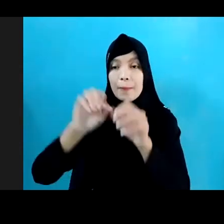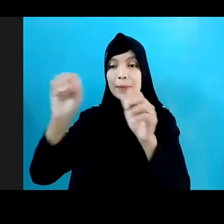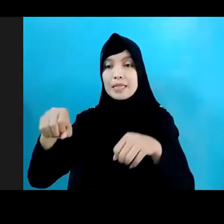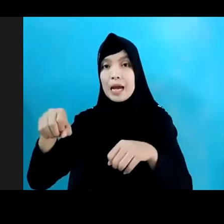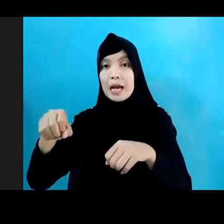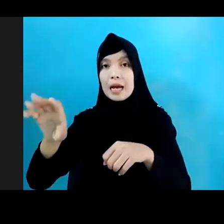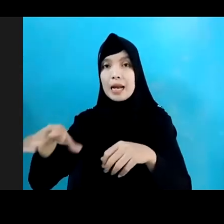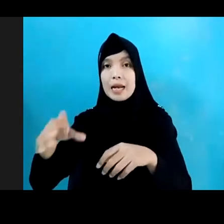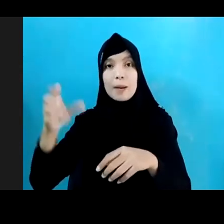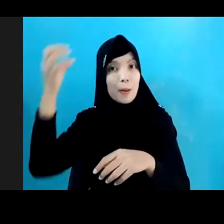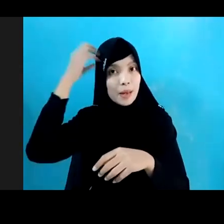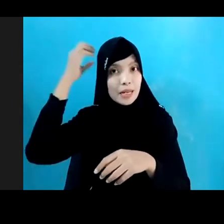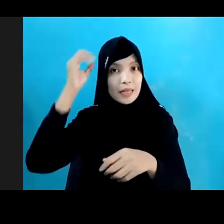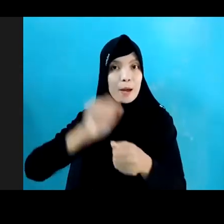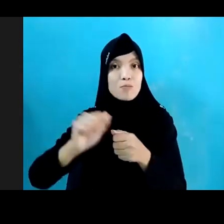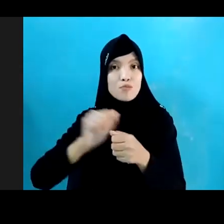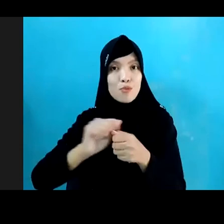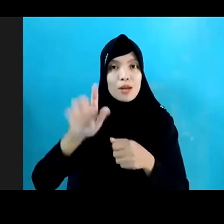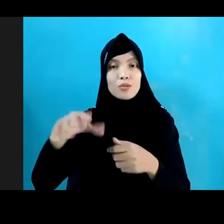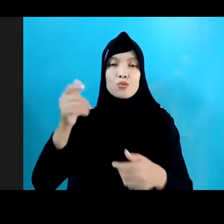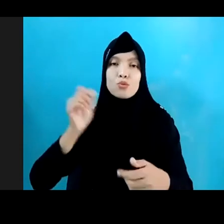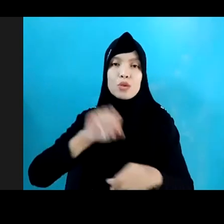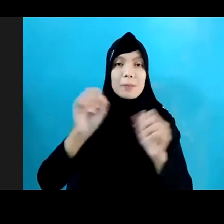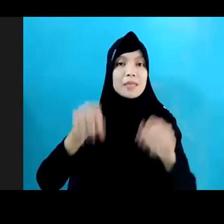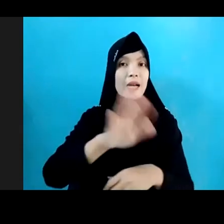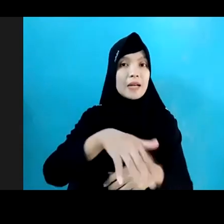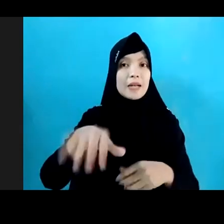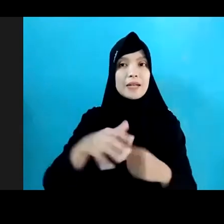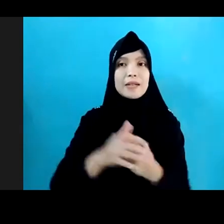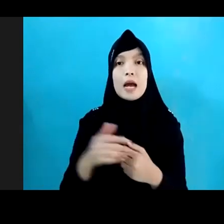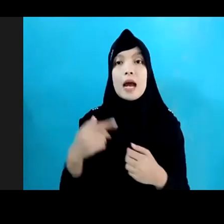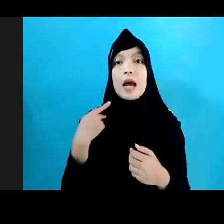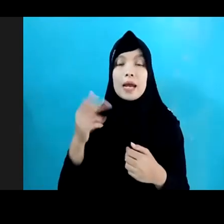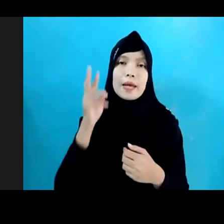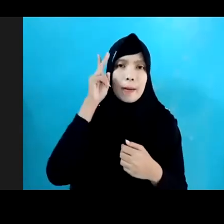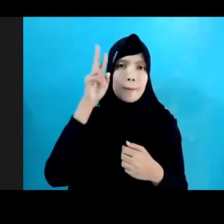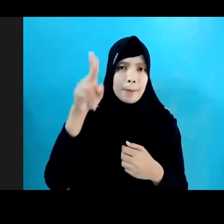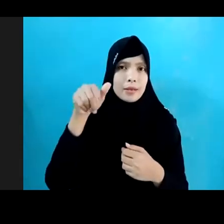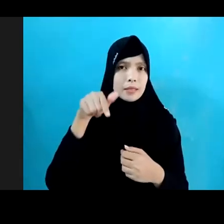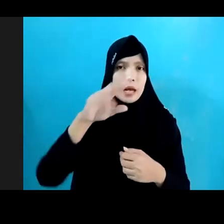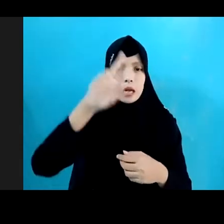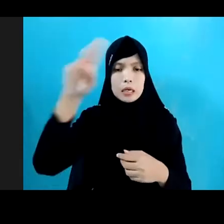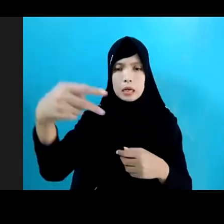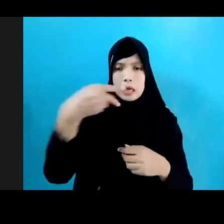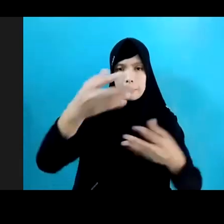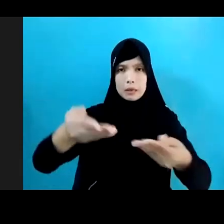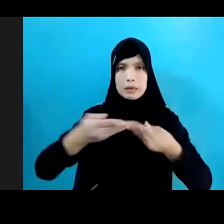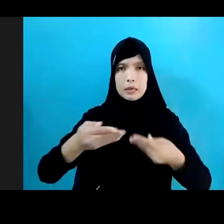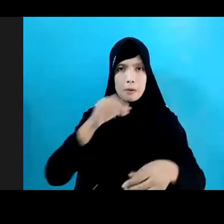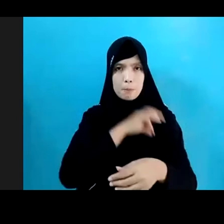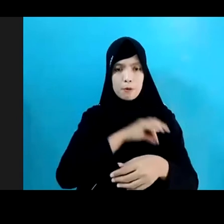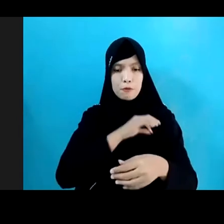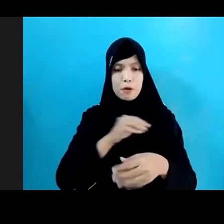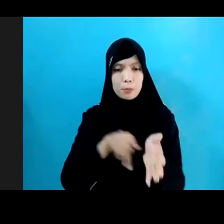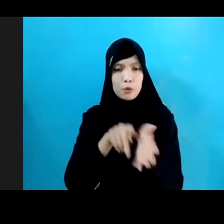Untuk Pemenuhan Anak Selain Itu Kami Selaku Anak Dan Remaja Tidak Hanya Dilihat Sebagai Penerima Manfaat Program Pembangunan